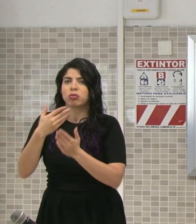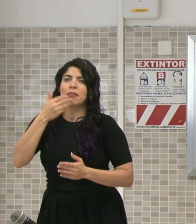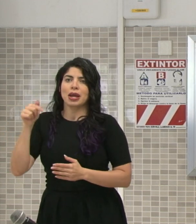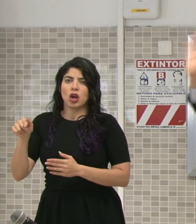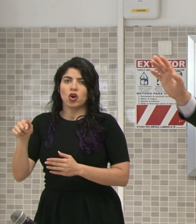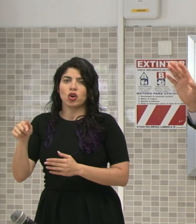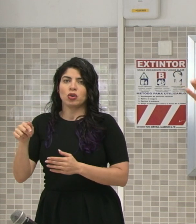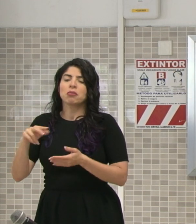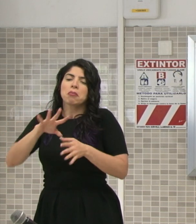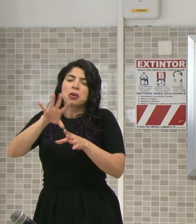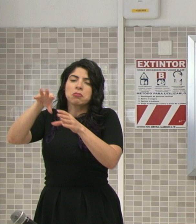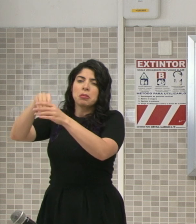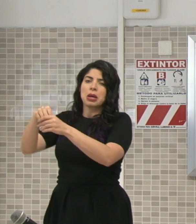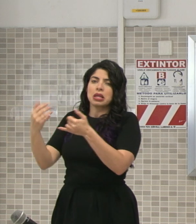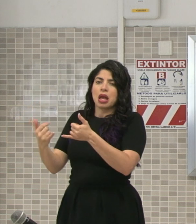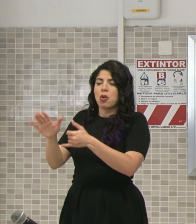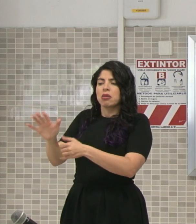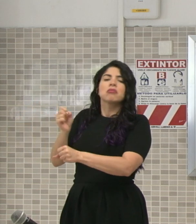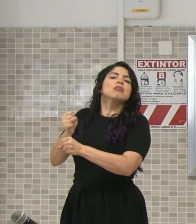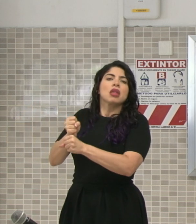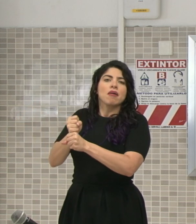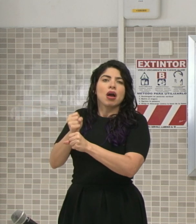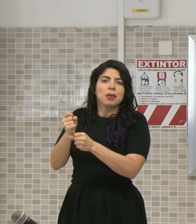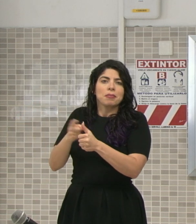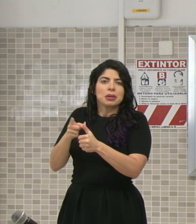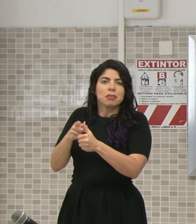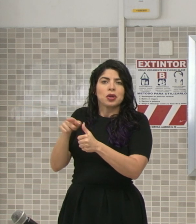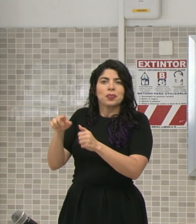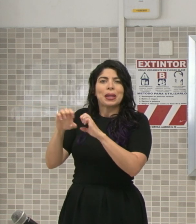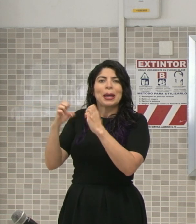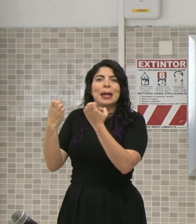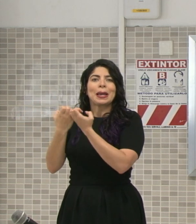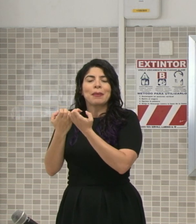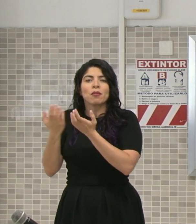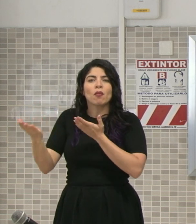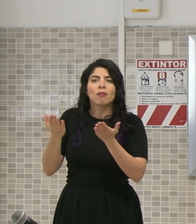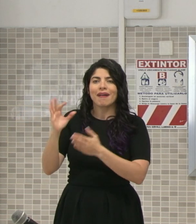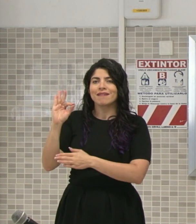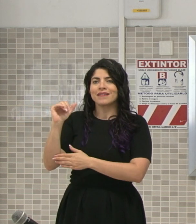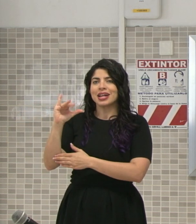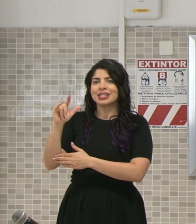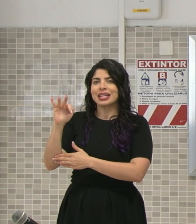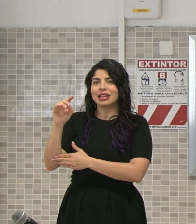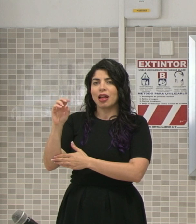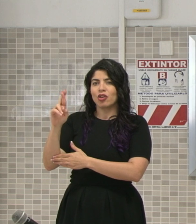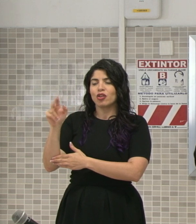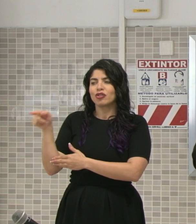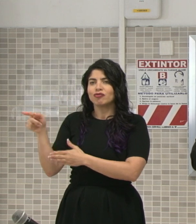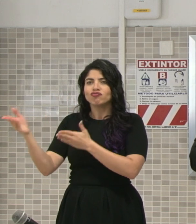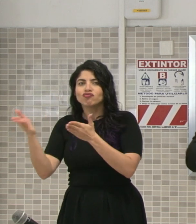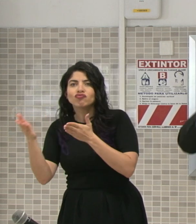eso será parte del trabajo de lo que el equipo facilitador nos ayudará